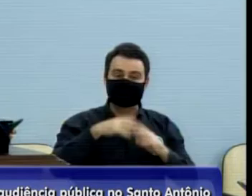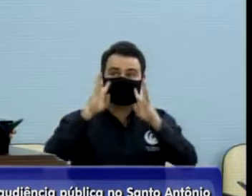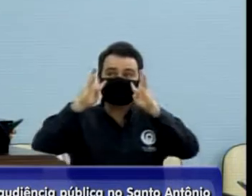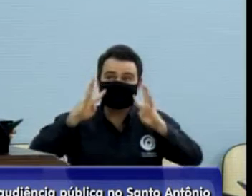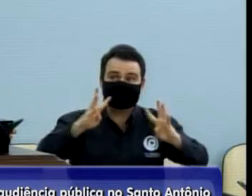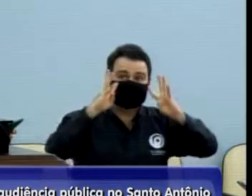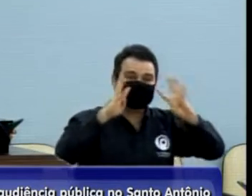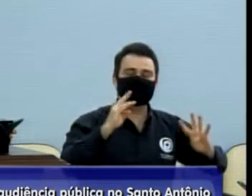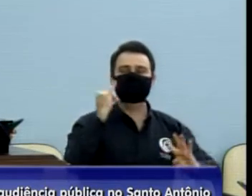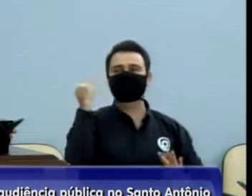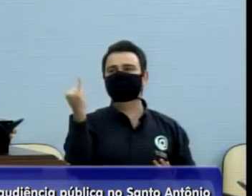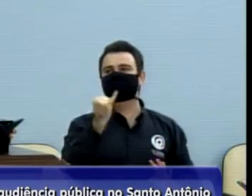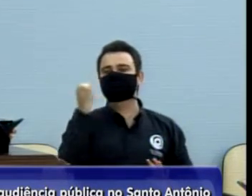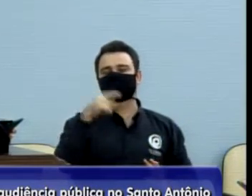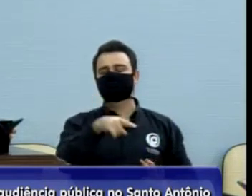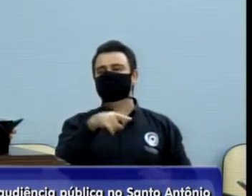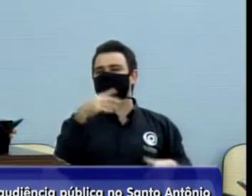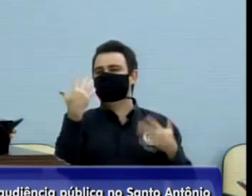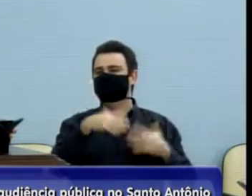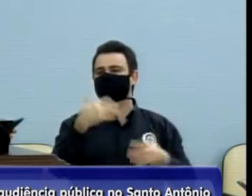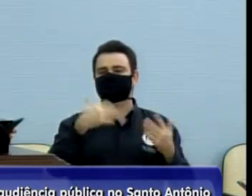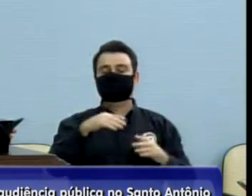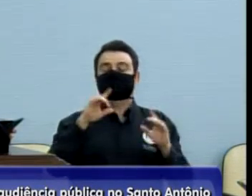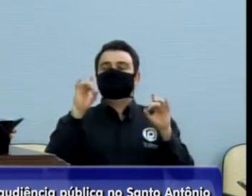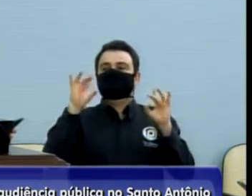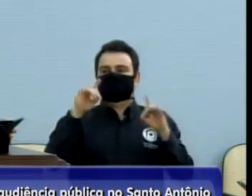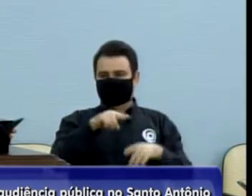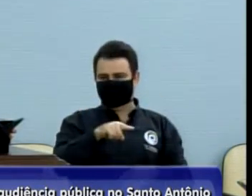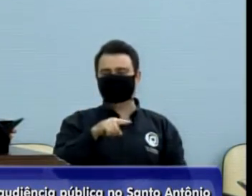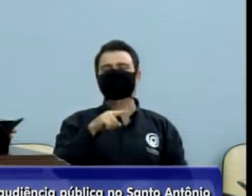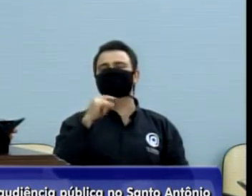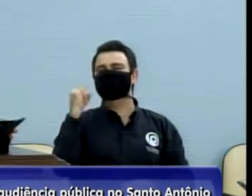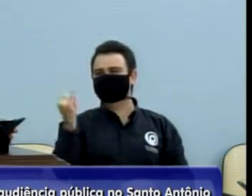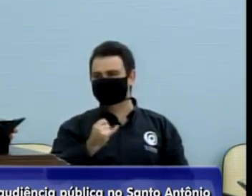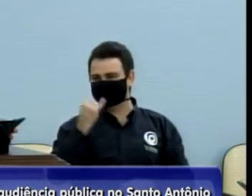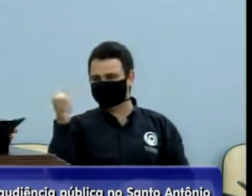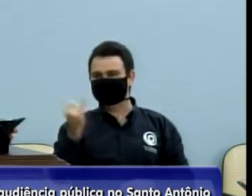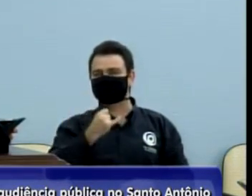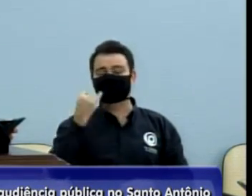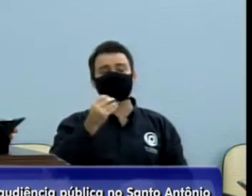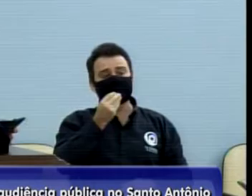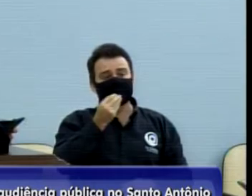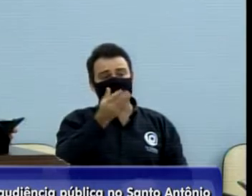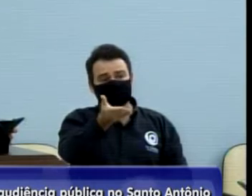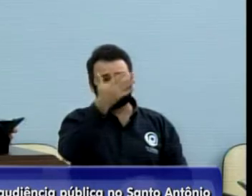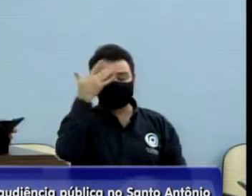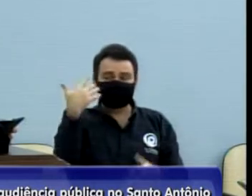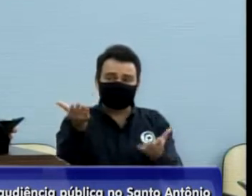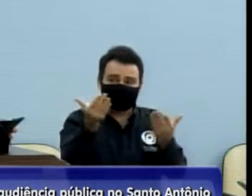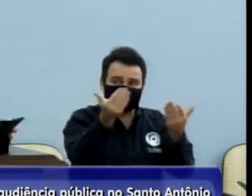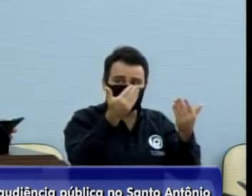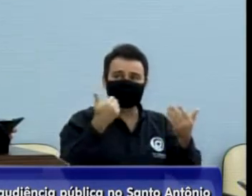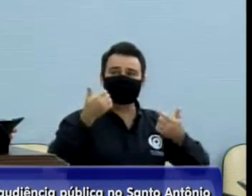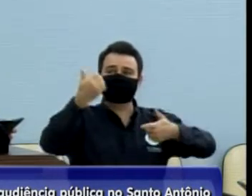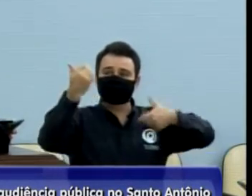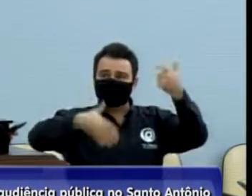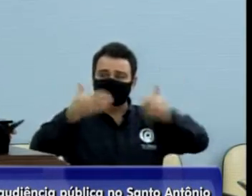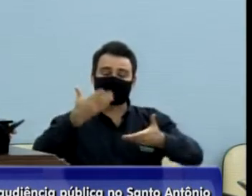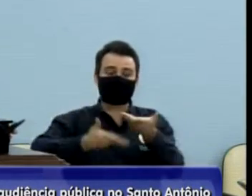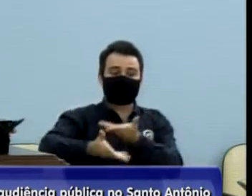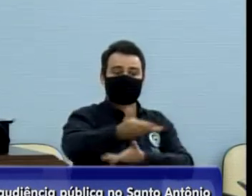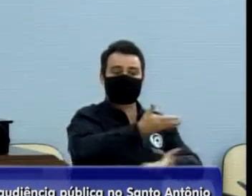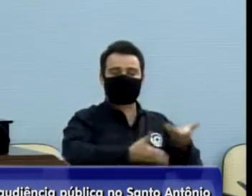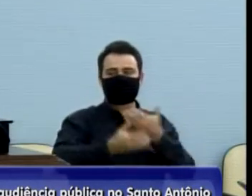ouvir tem um significado muito importante, dar oportunidade para a população participar.